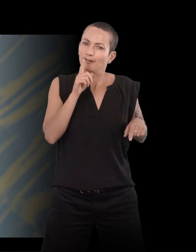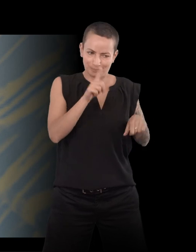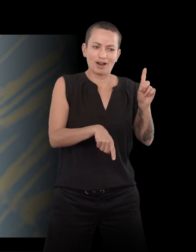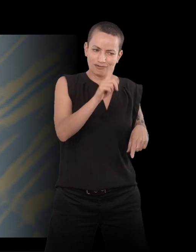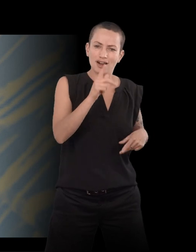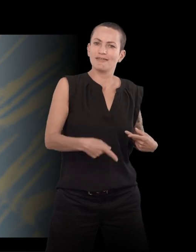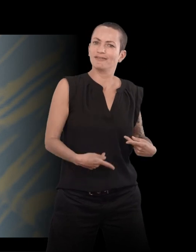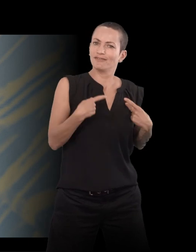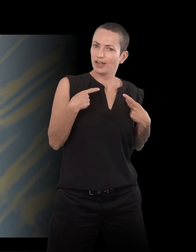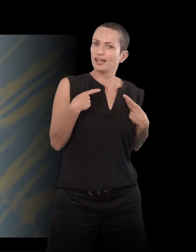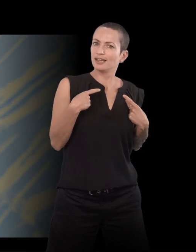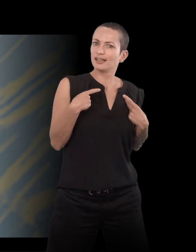être…